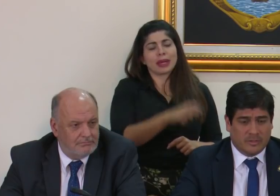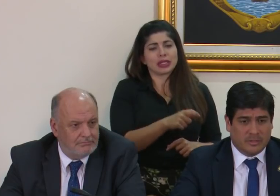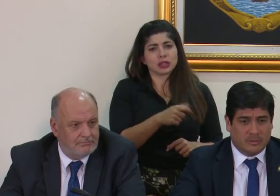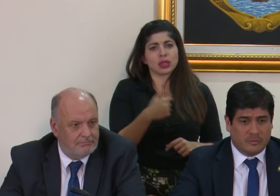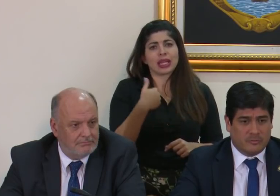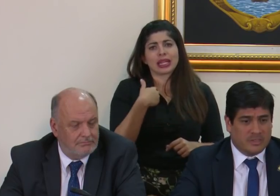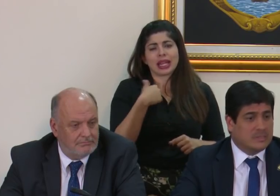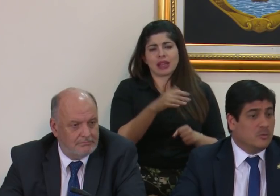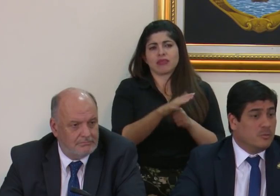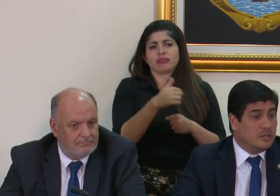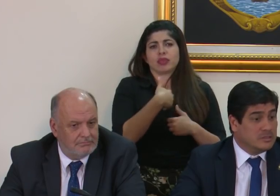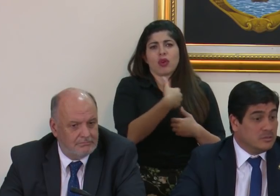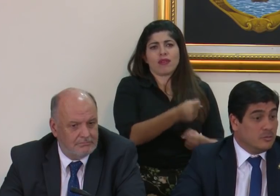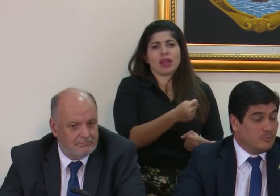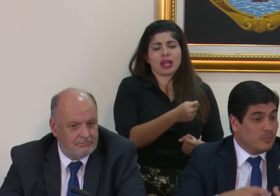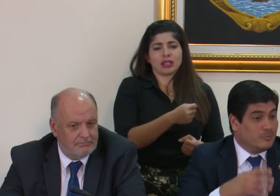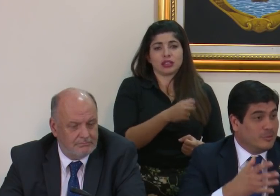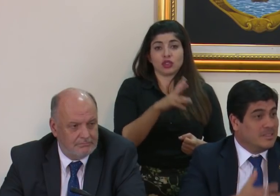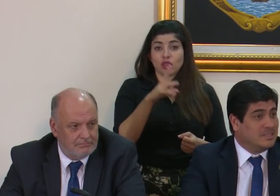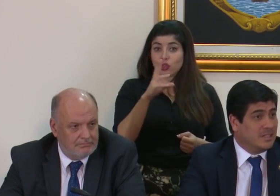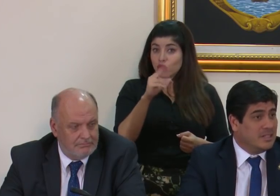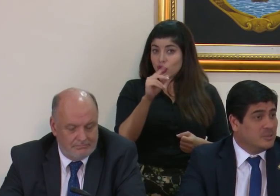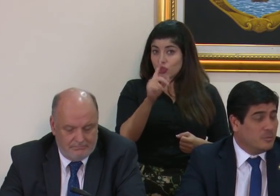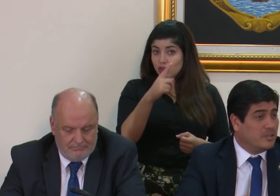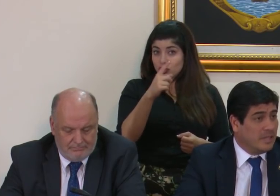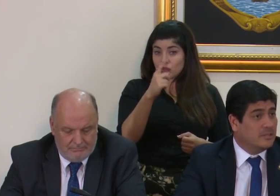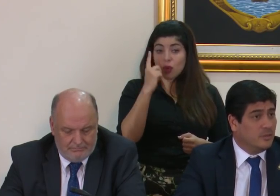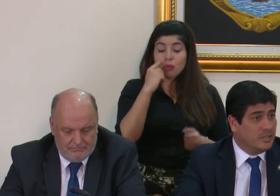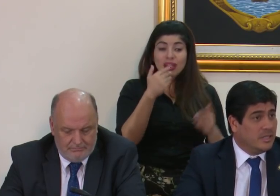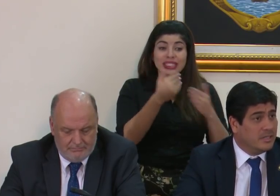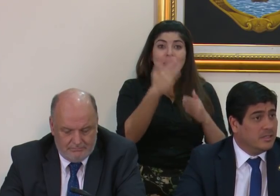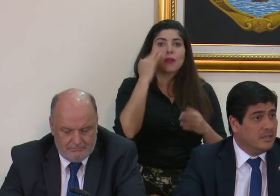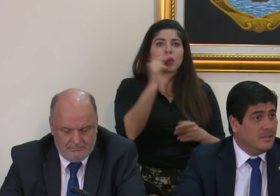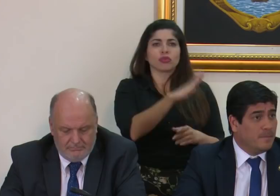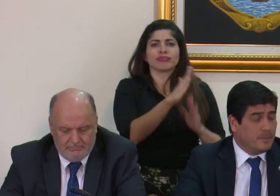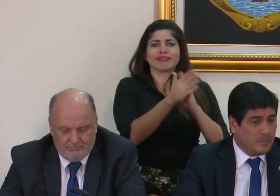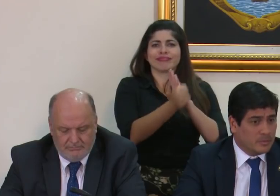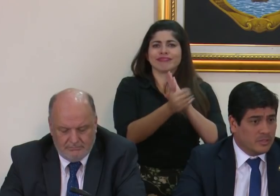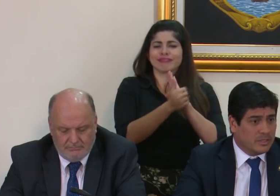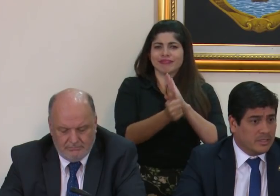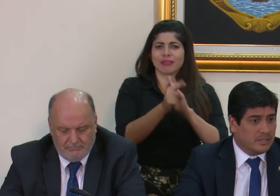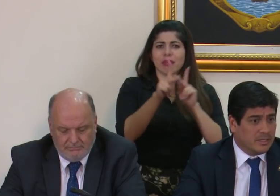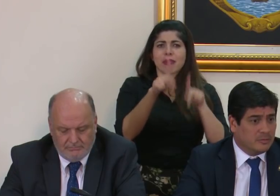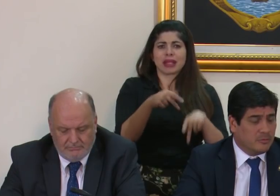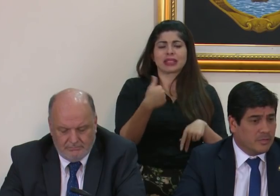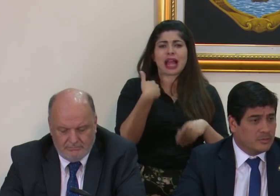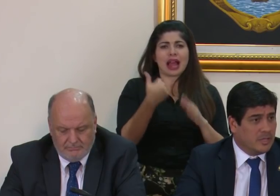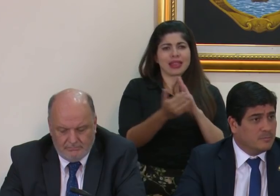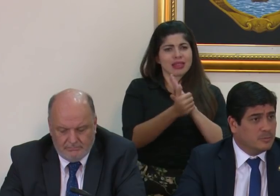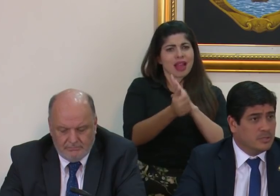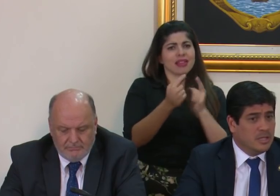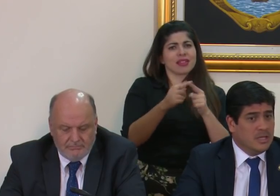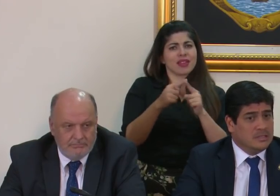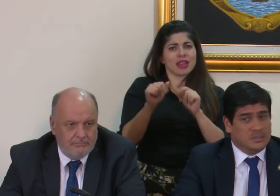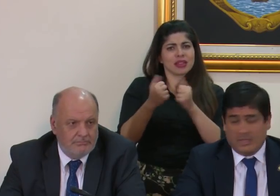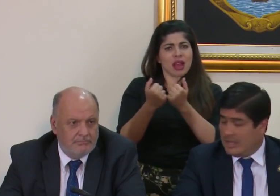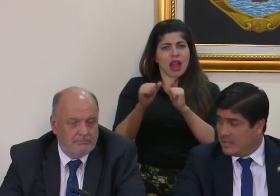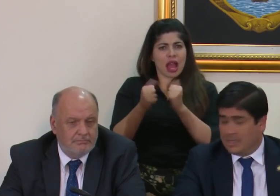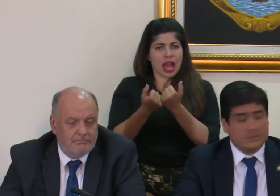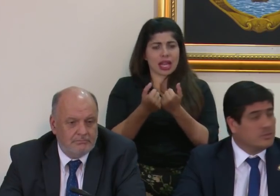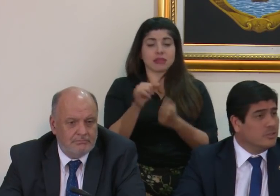goza obviamente toda mi confianza, no por eso o por la cercanía, sino por el talento que tiene, una persona que tiene talento en varios campos.